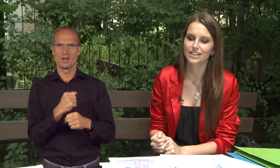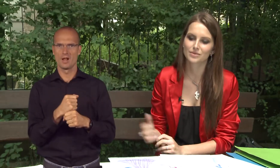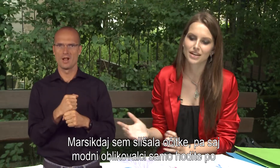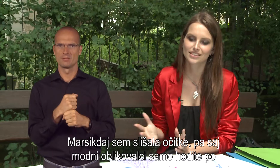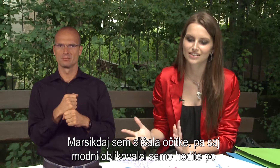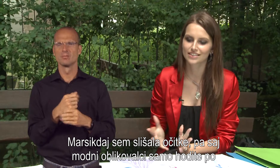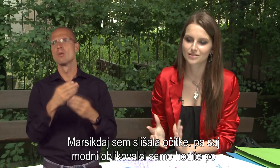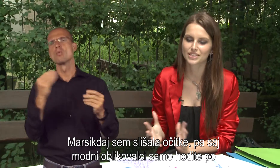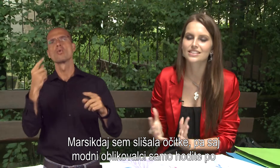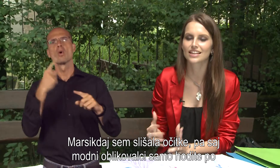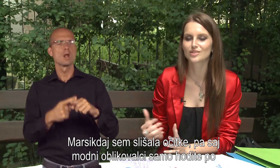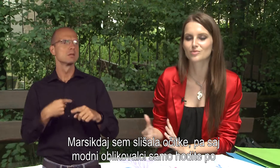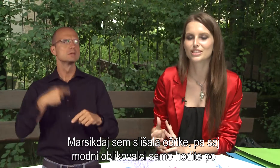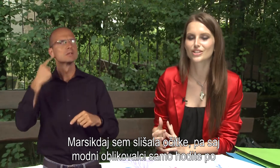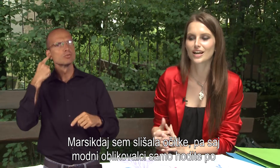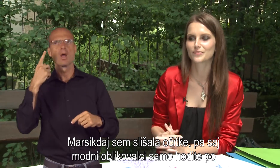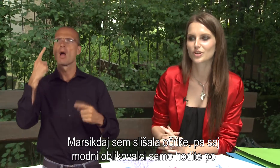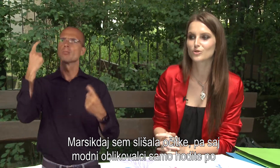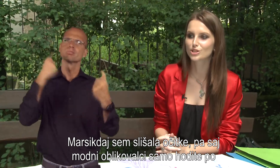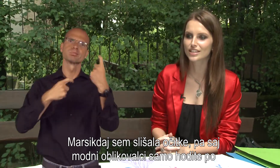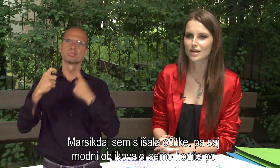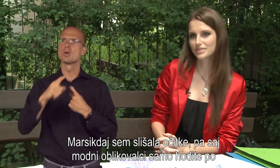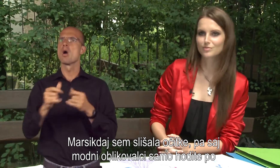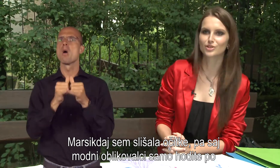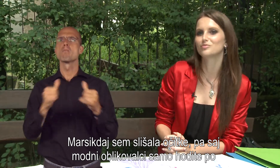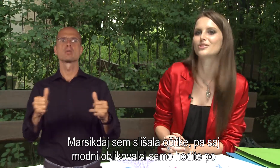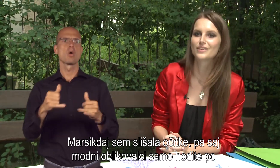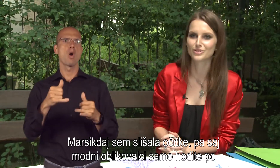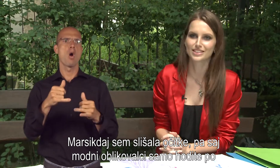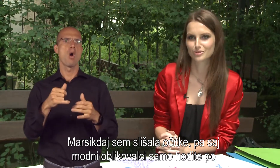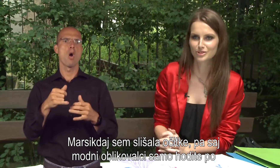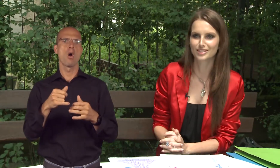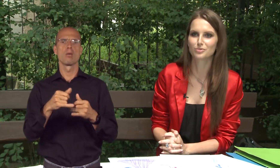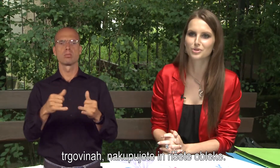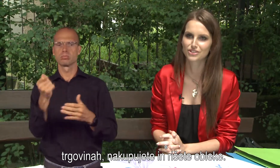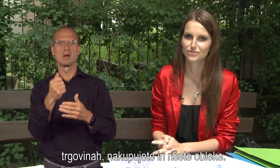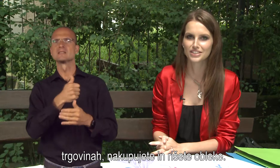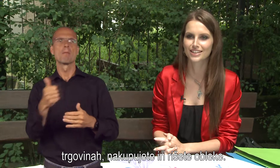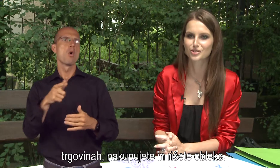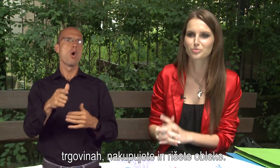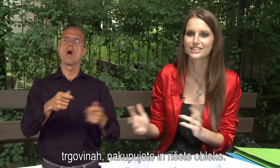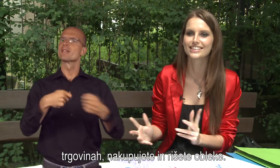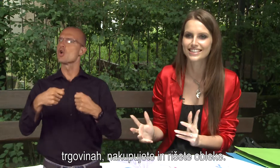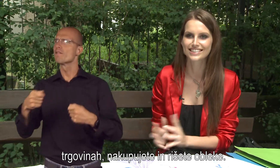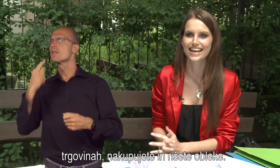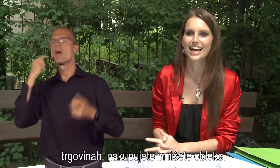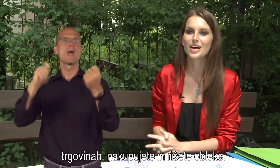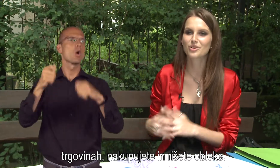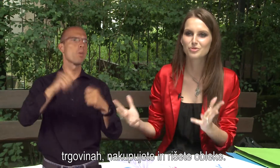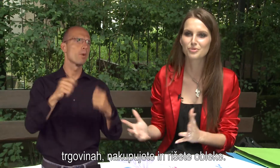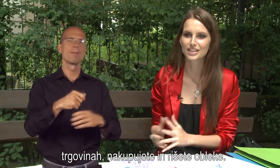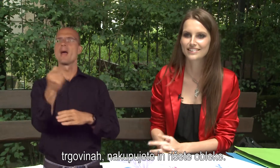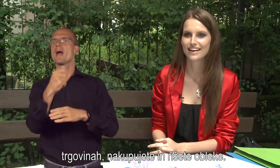jaz sem marsik, da jaz sem slišala očitke, ja pa se modni oblikovalci, sam hodljeste po trgovinah, šopingiraste,